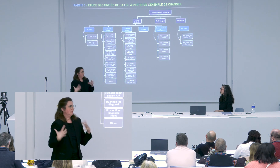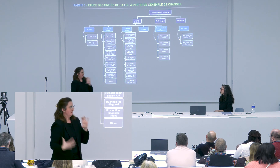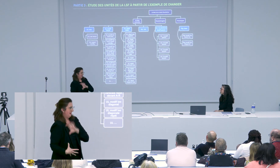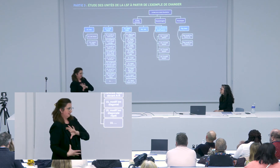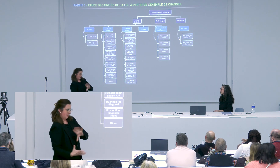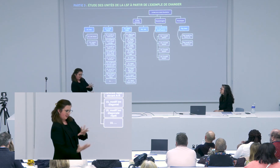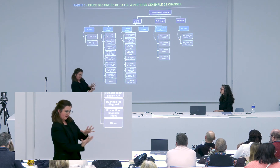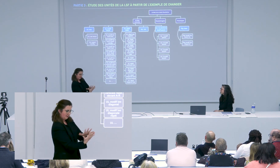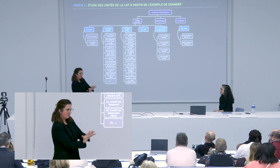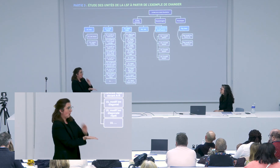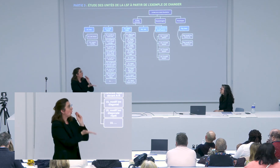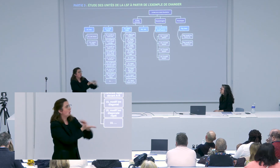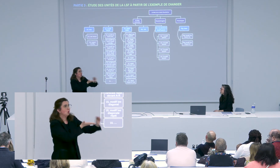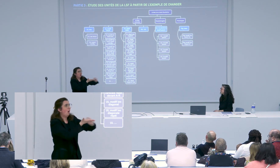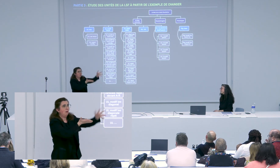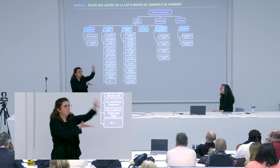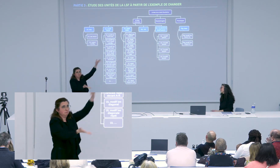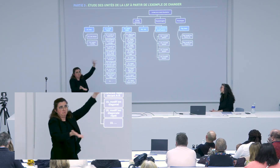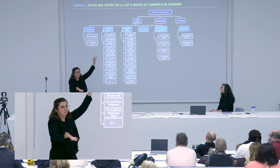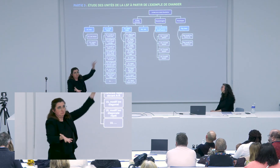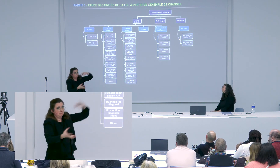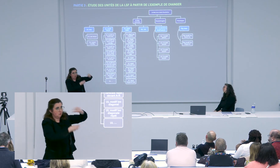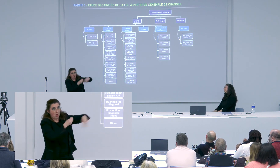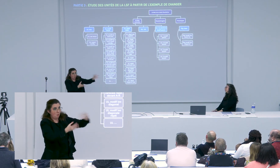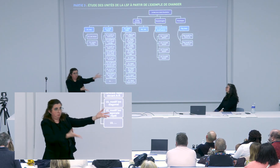fidèle à la recherche scientifique